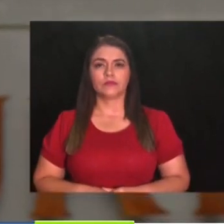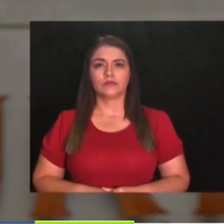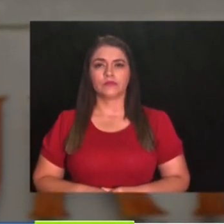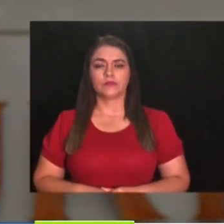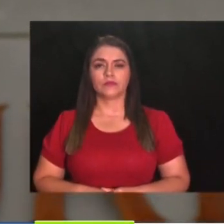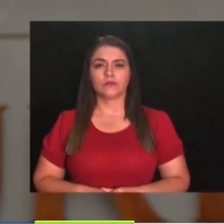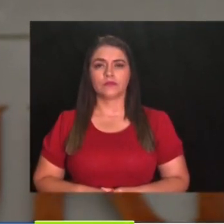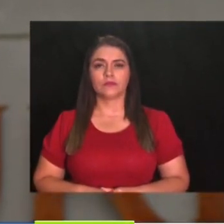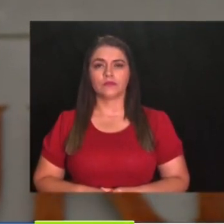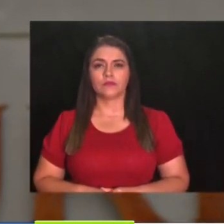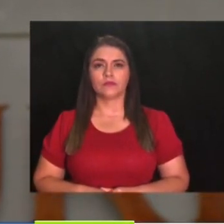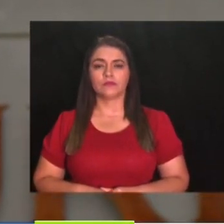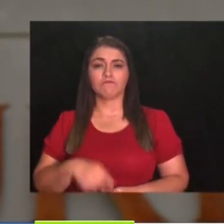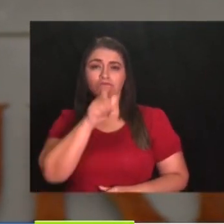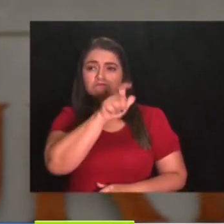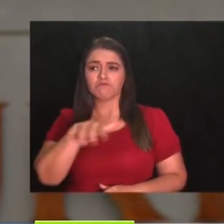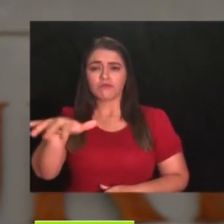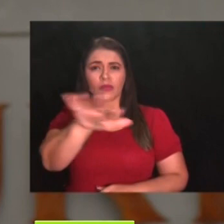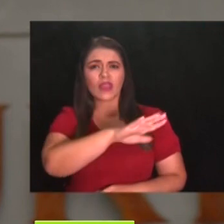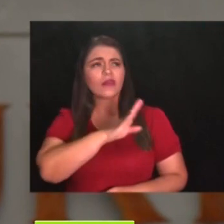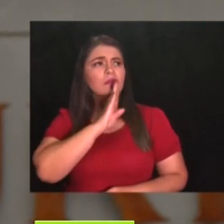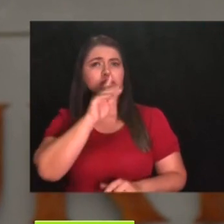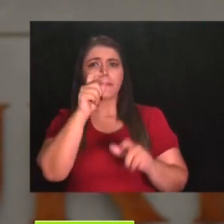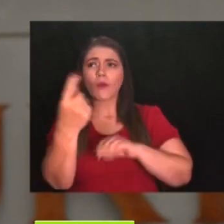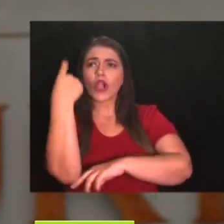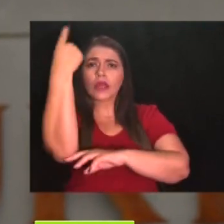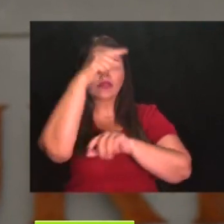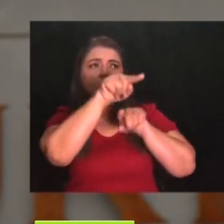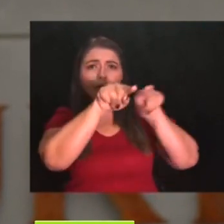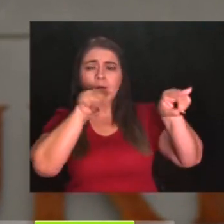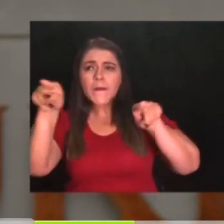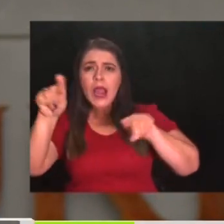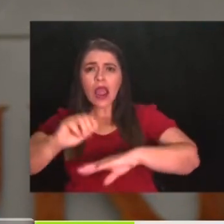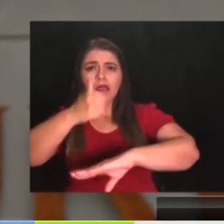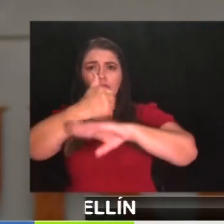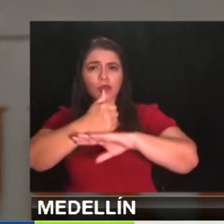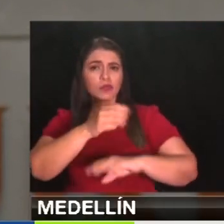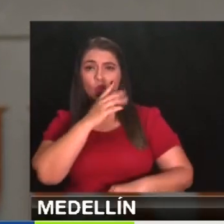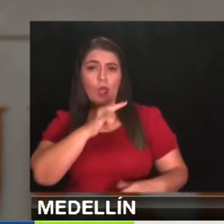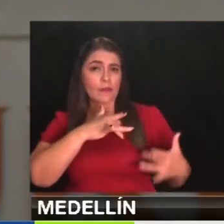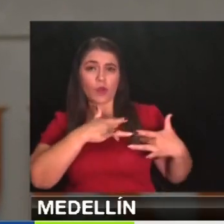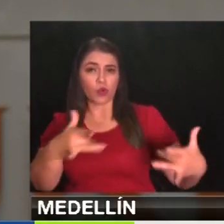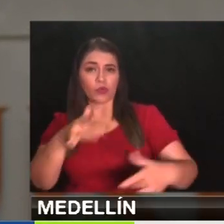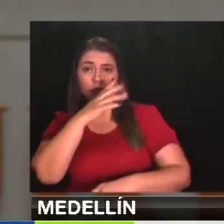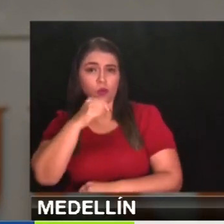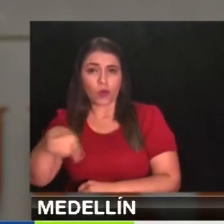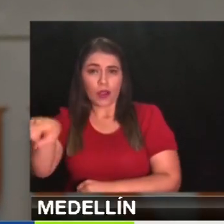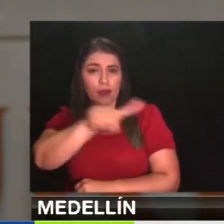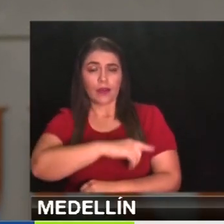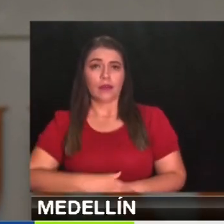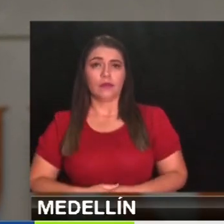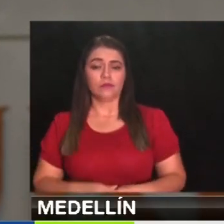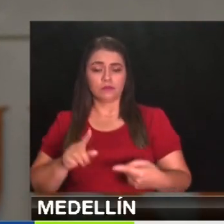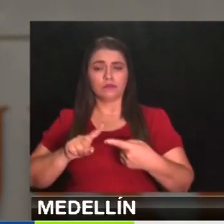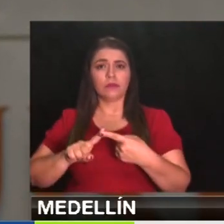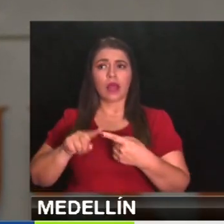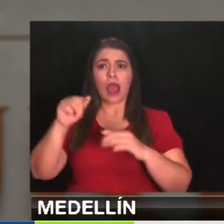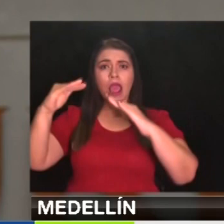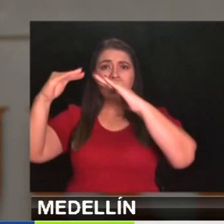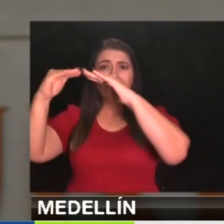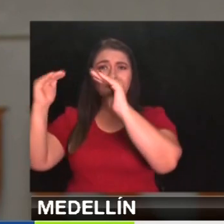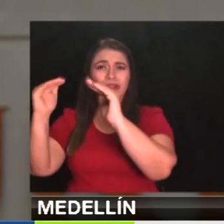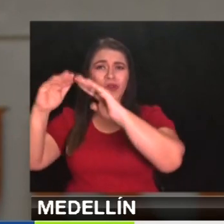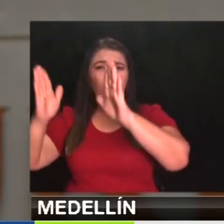Voluntad. Voluntad de quienes dirigen las instituciones. No hay intérpretes en las casas de